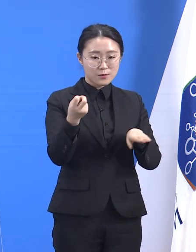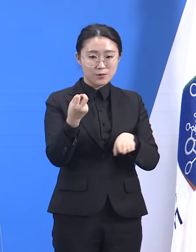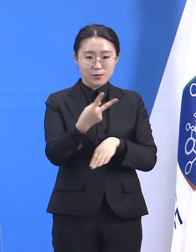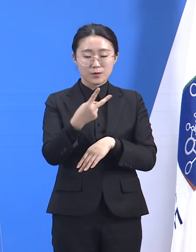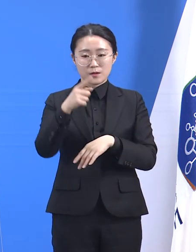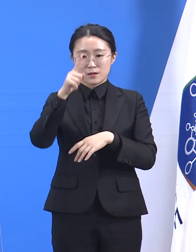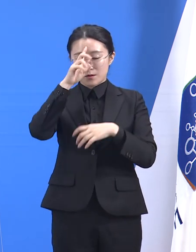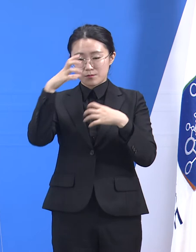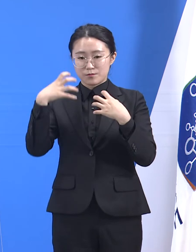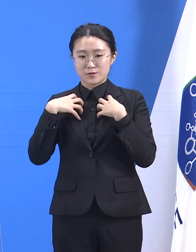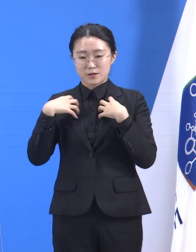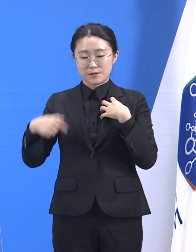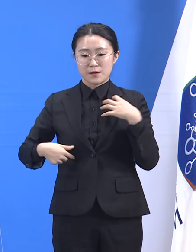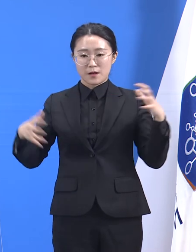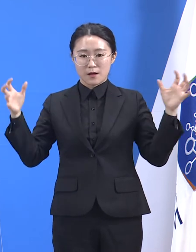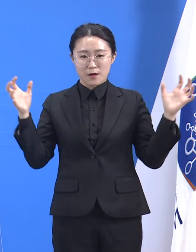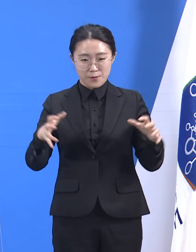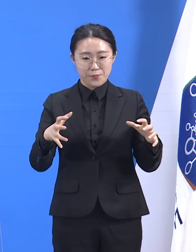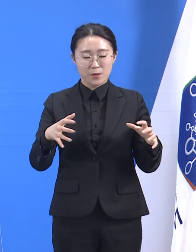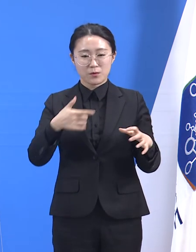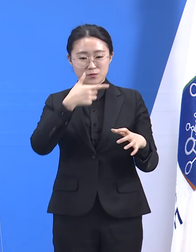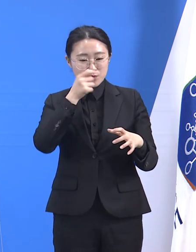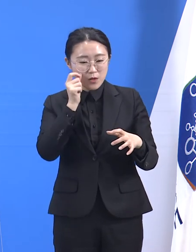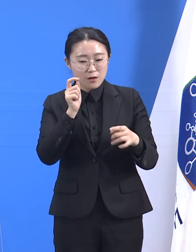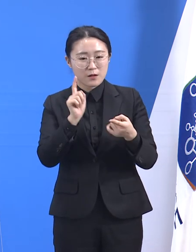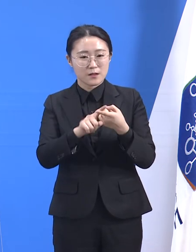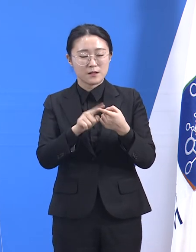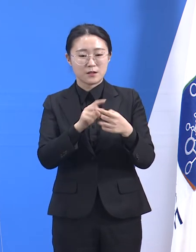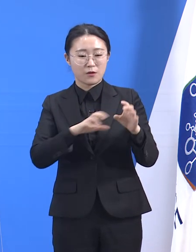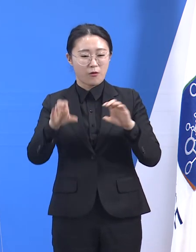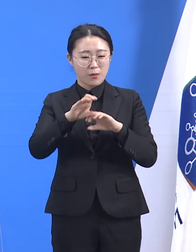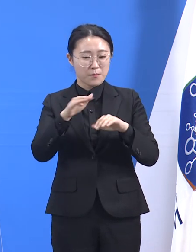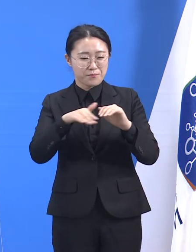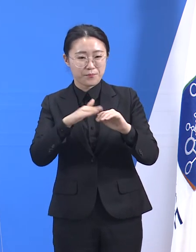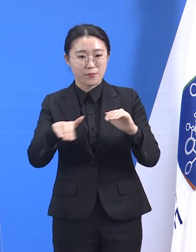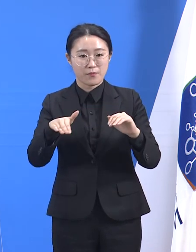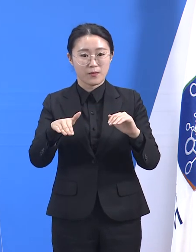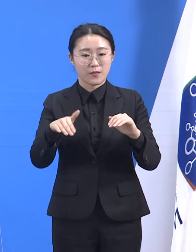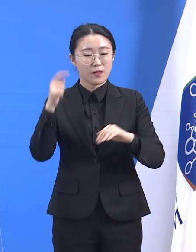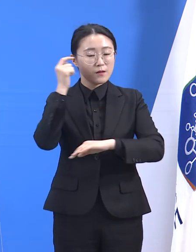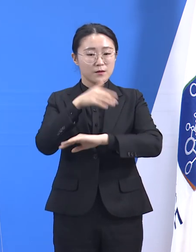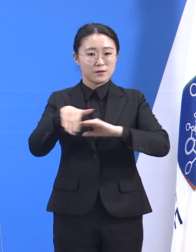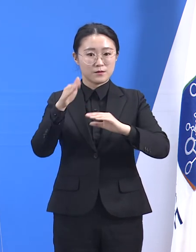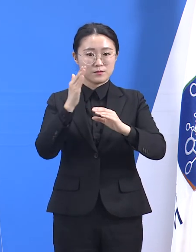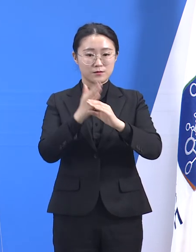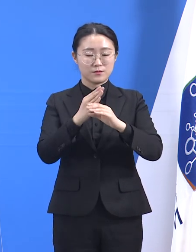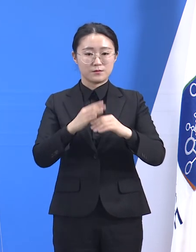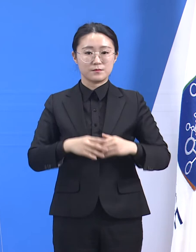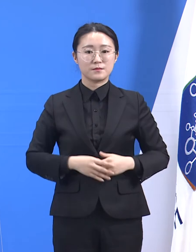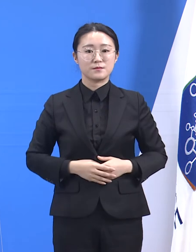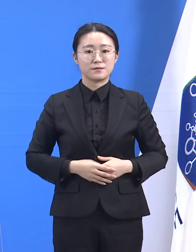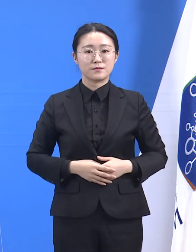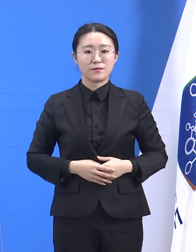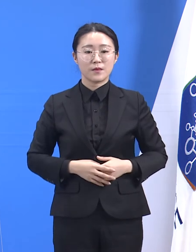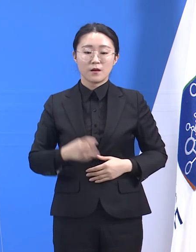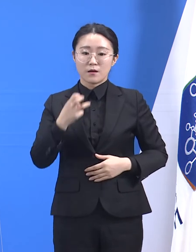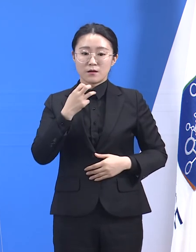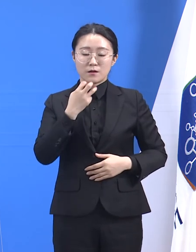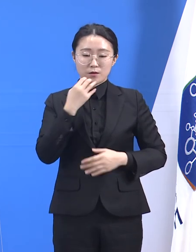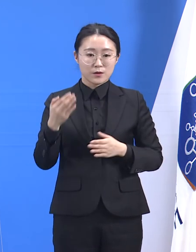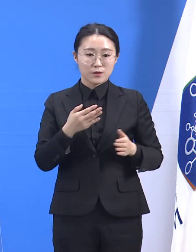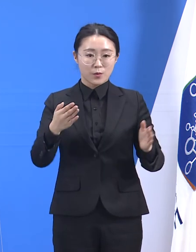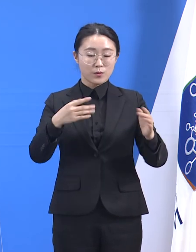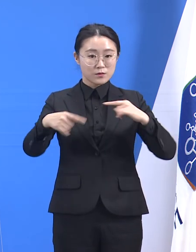찾아내고 보완해 나가겠습니다. 민간협력형 거버넌스를 잘 유지해내면서 도의 정책에